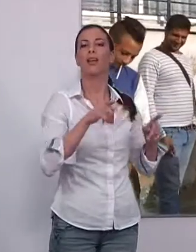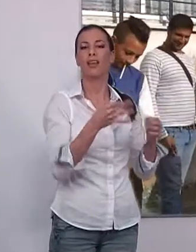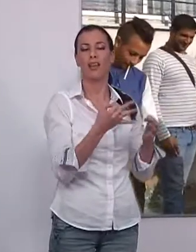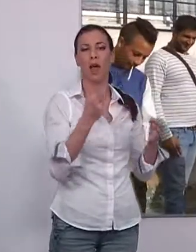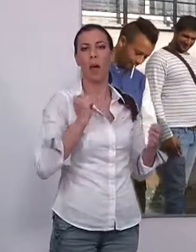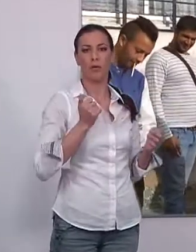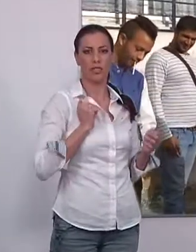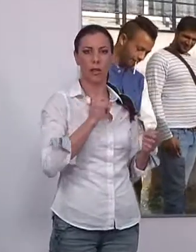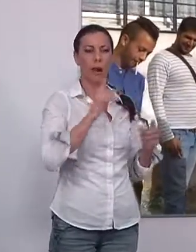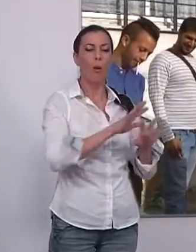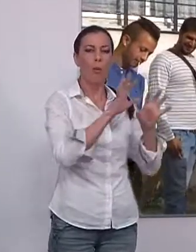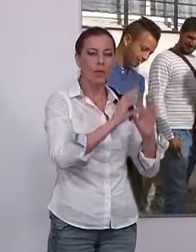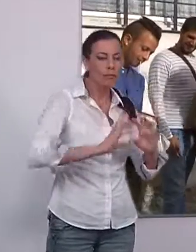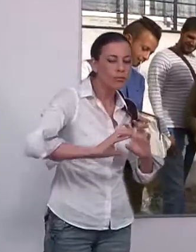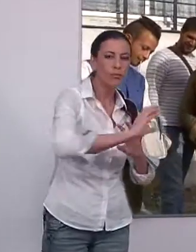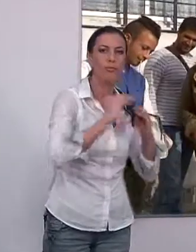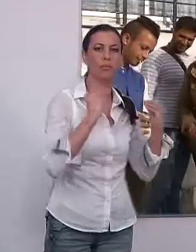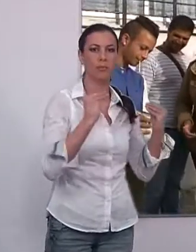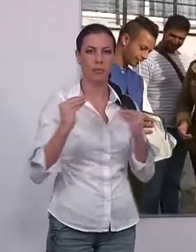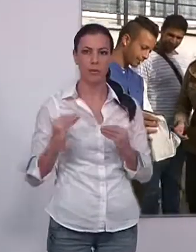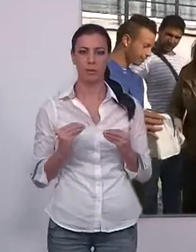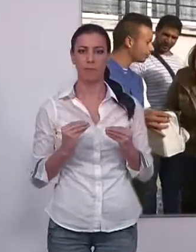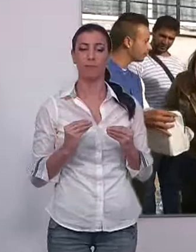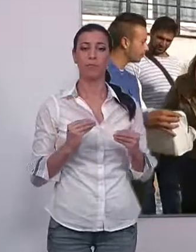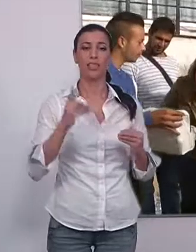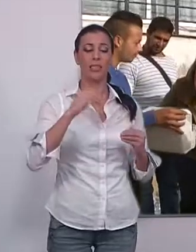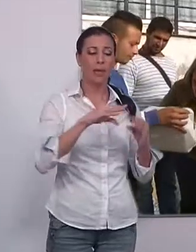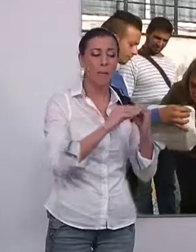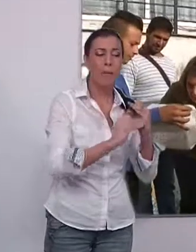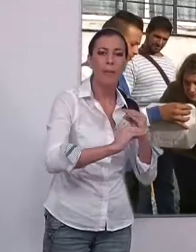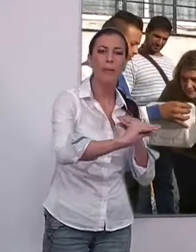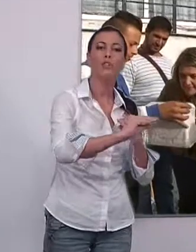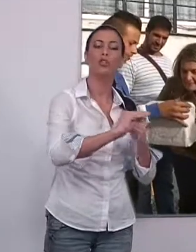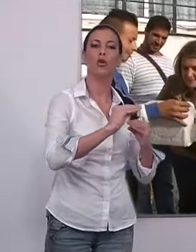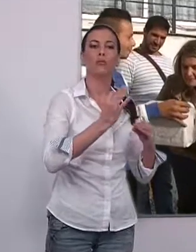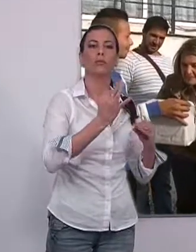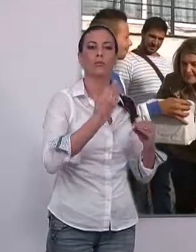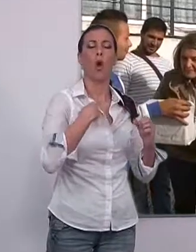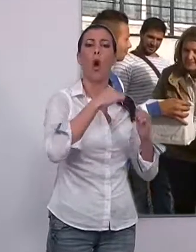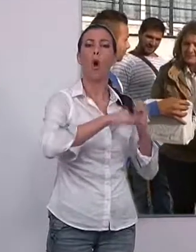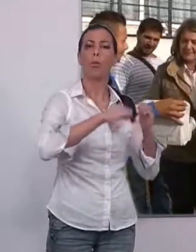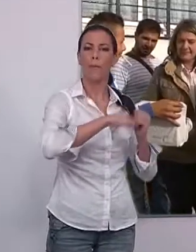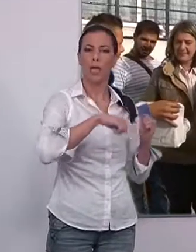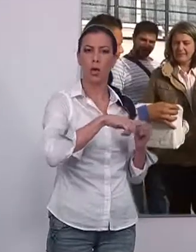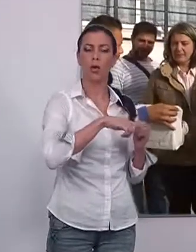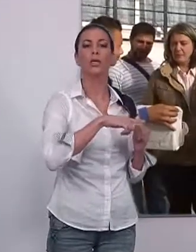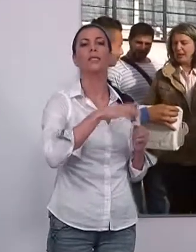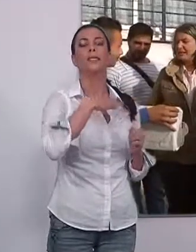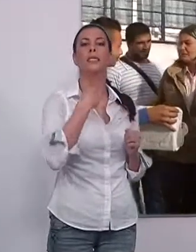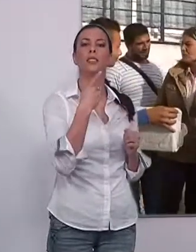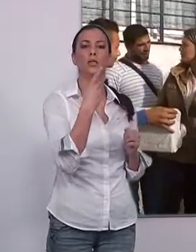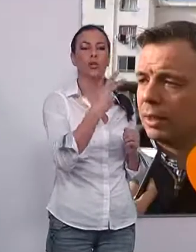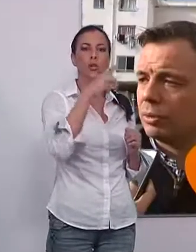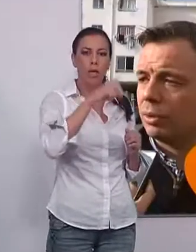aprovechar, en la medida de lo posible, el mobiliario ya existente. El pavimento de la pista será de hormigón y contará